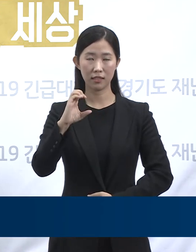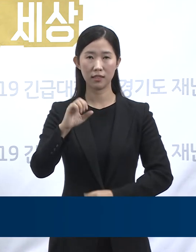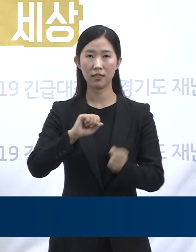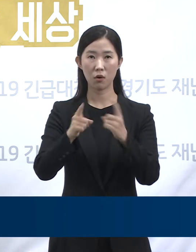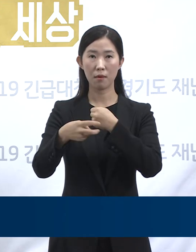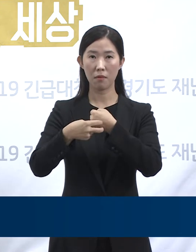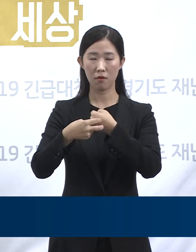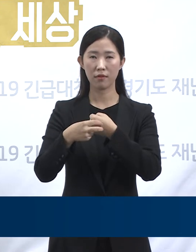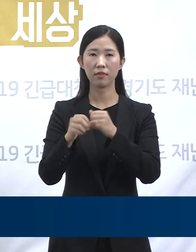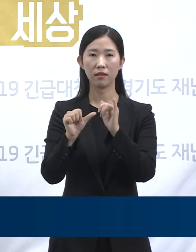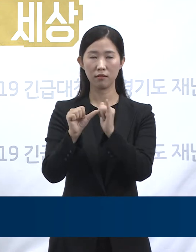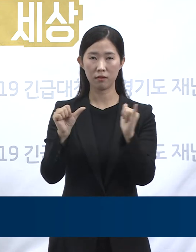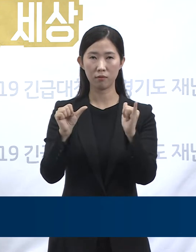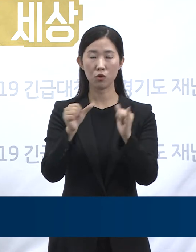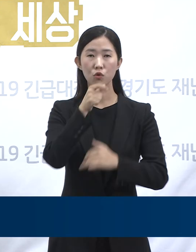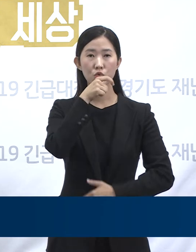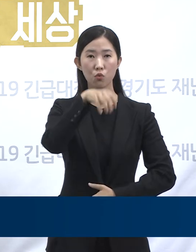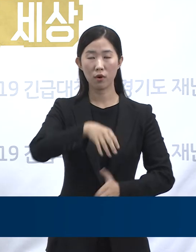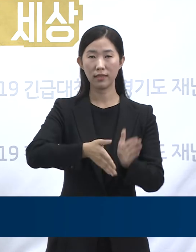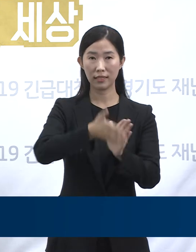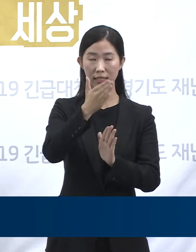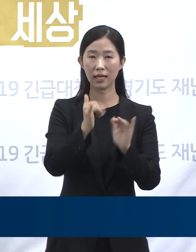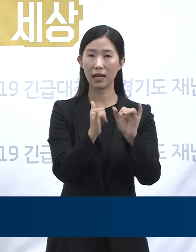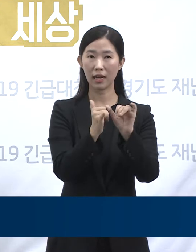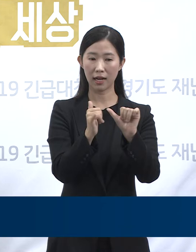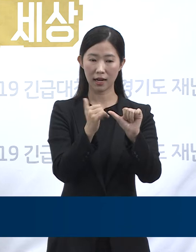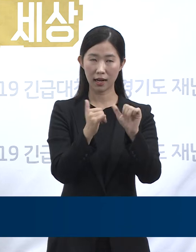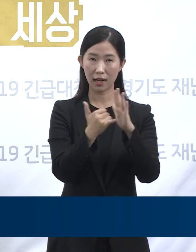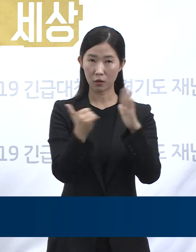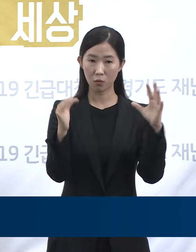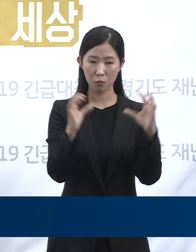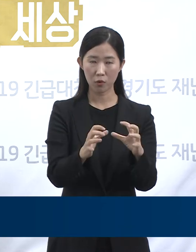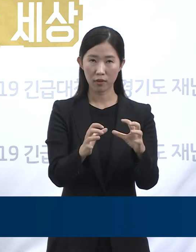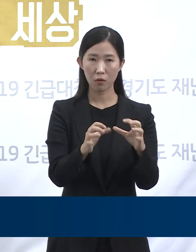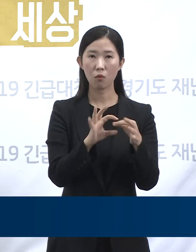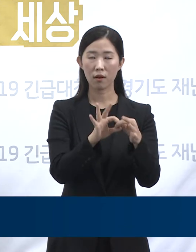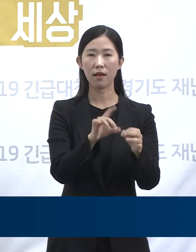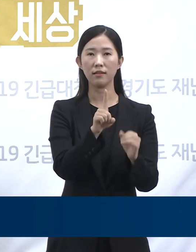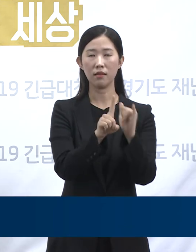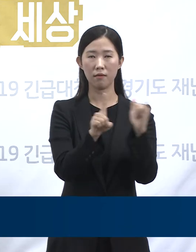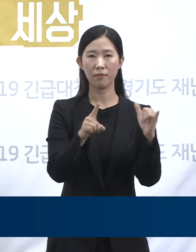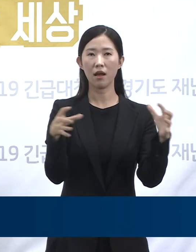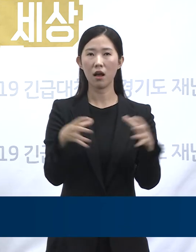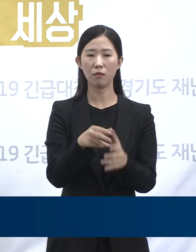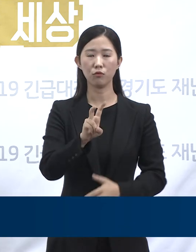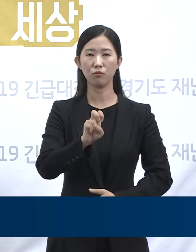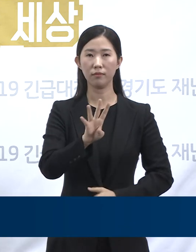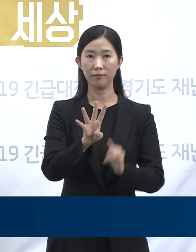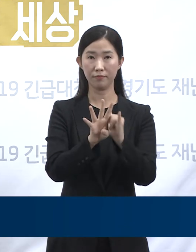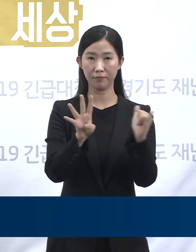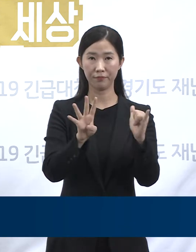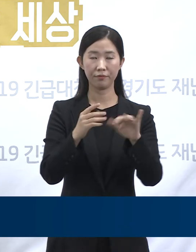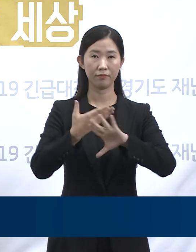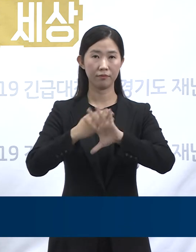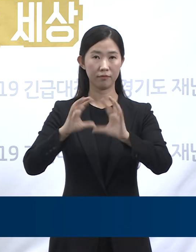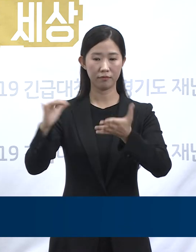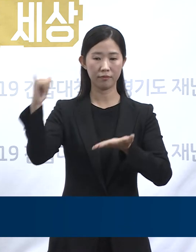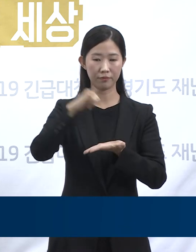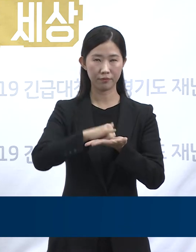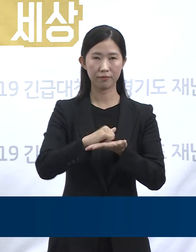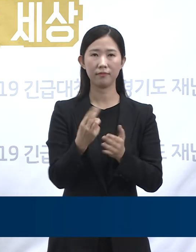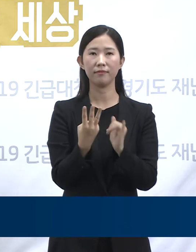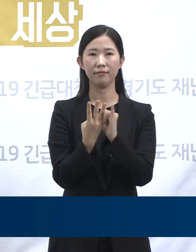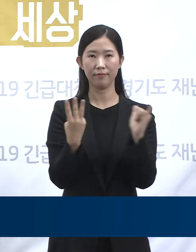5명, 수원시 가족모임 관련 1명 등 총 24명입니다. 해외 유익 관련된 분들은 3분입니다.